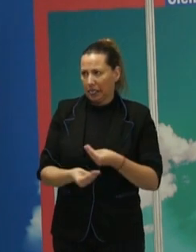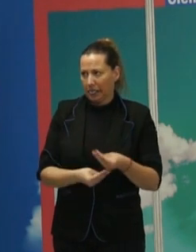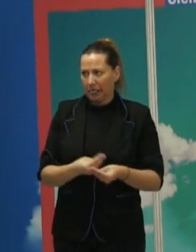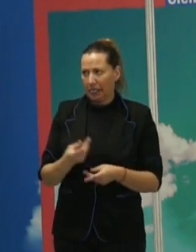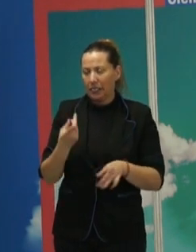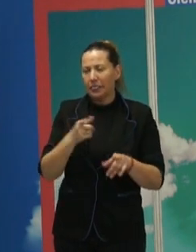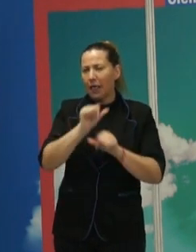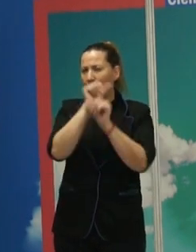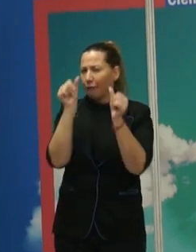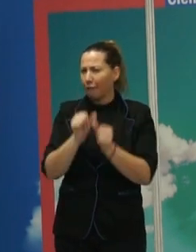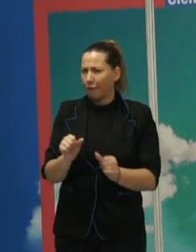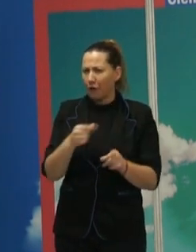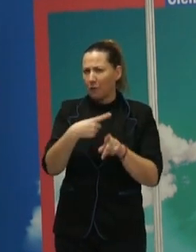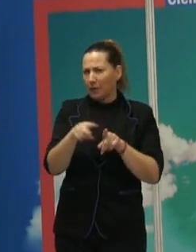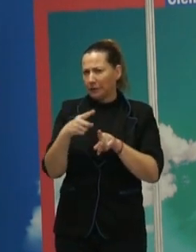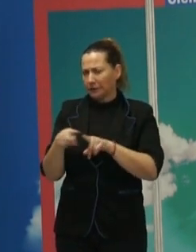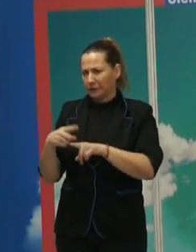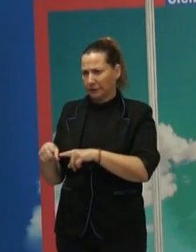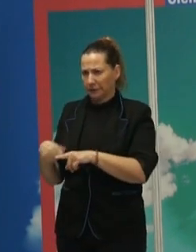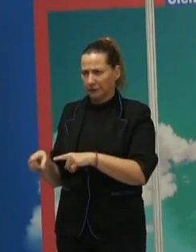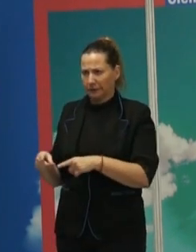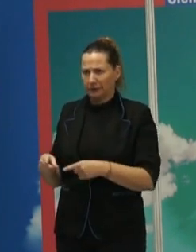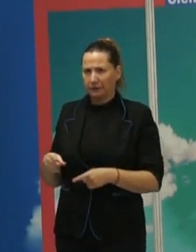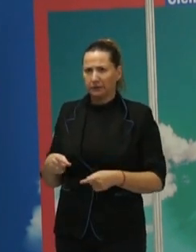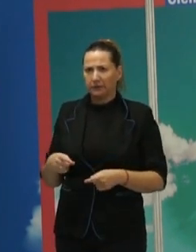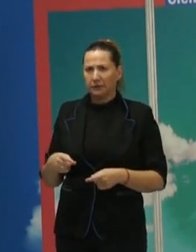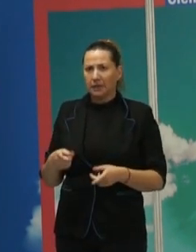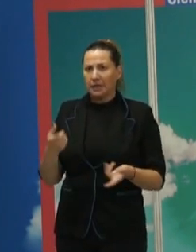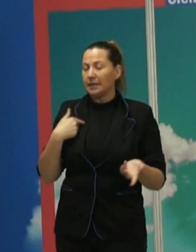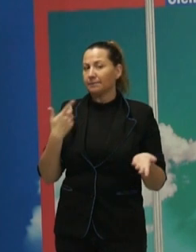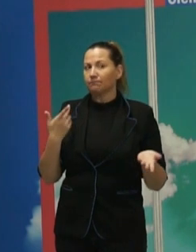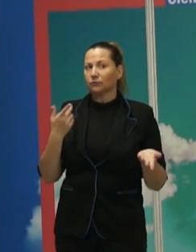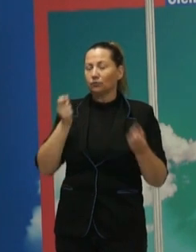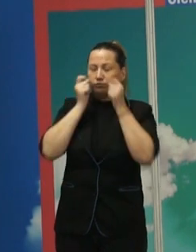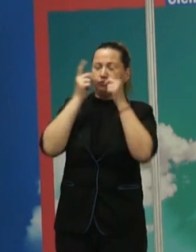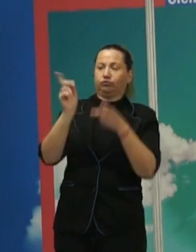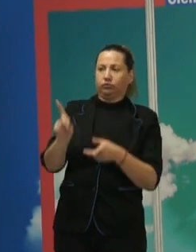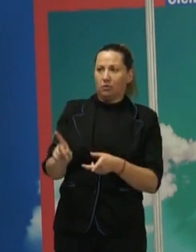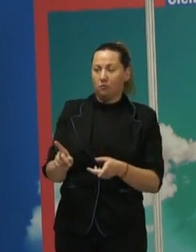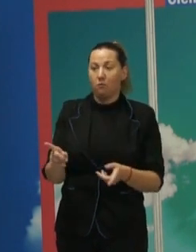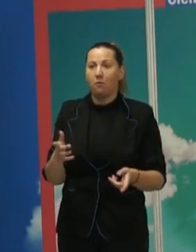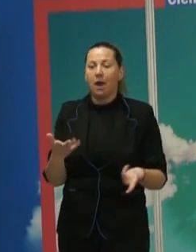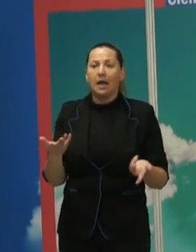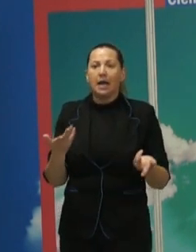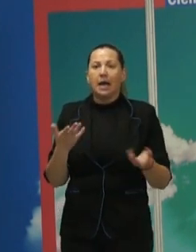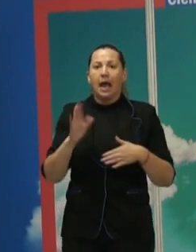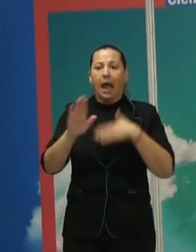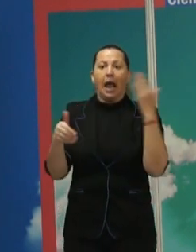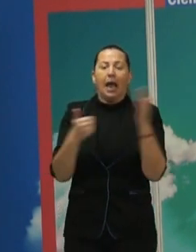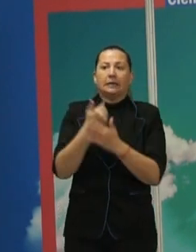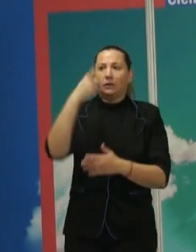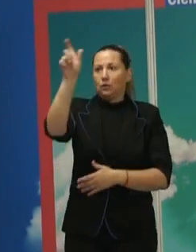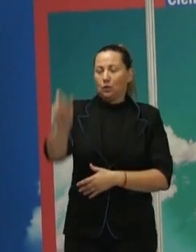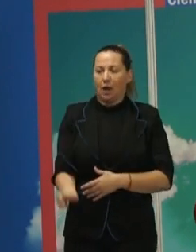variadas y, generalmente, además, de formas de las que no somos conscientes, ¿no? Hasta que alguien no te hace ser